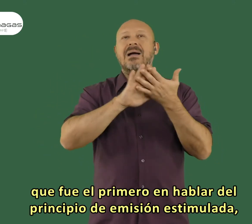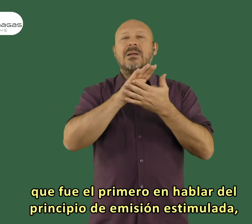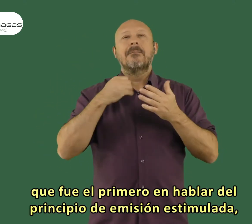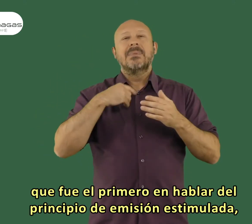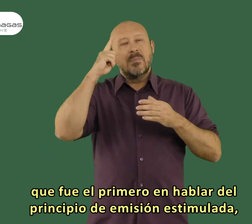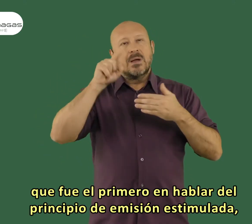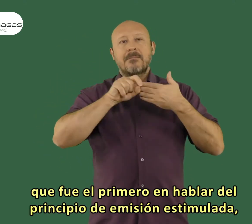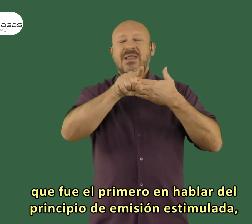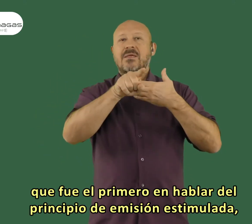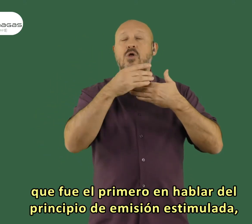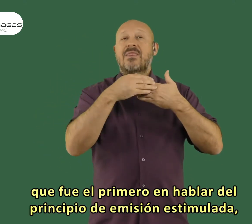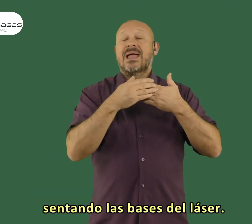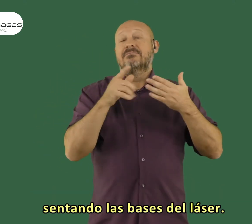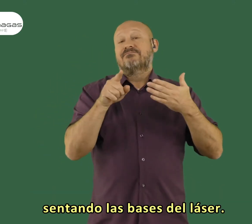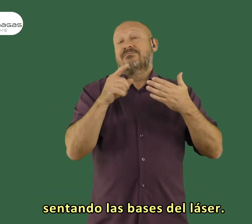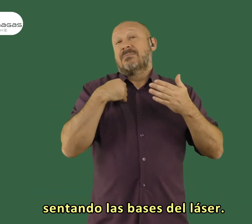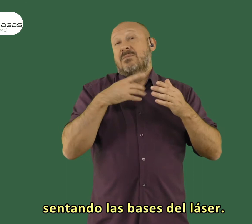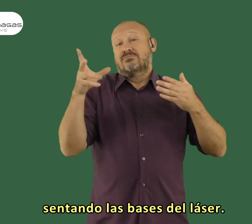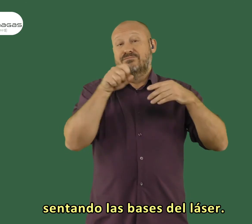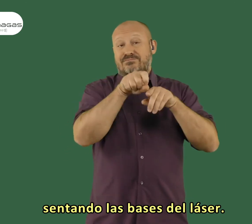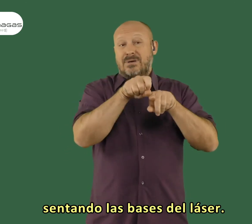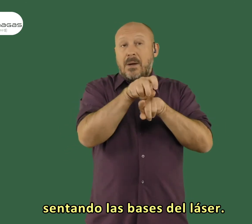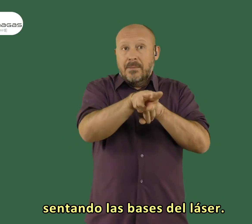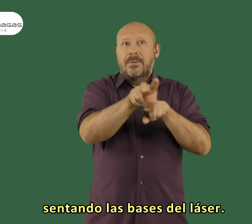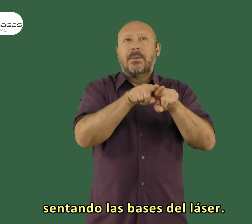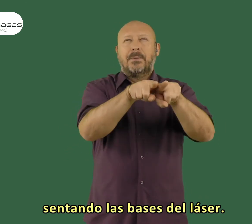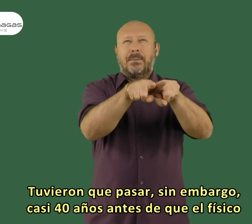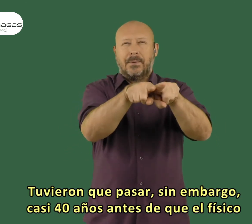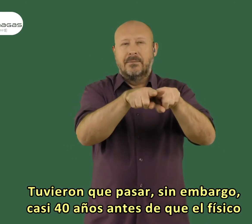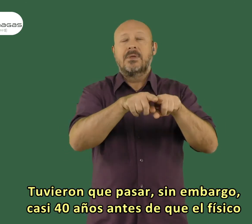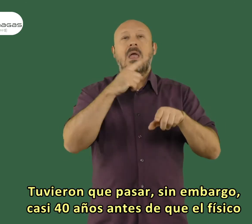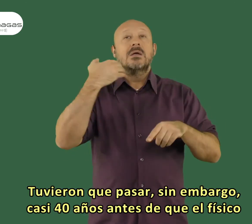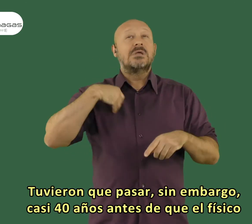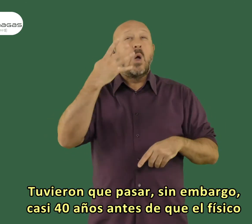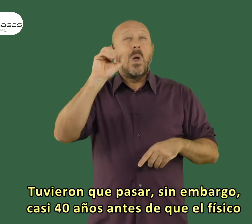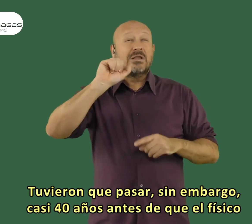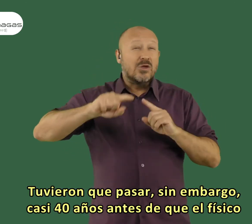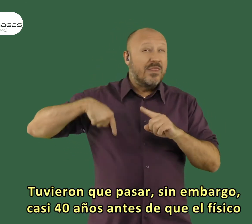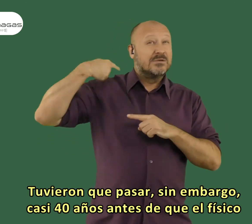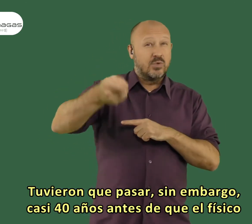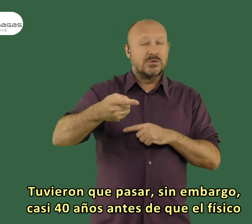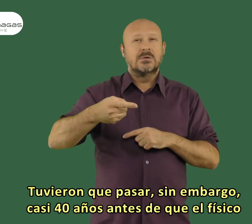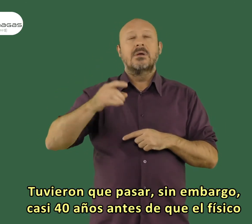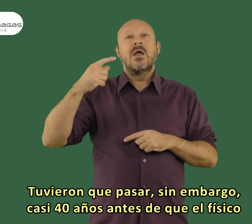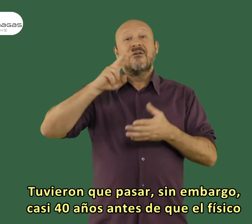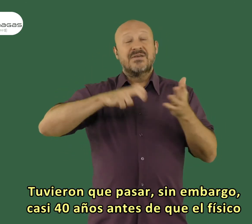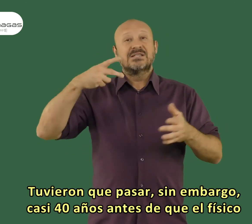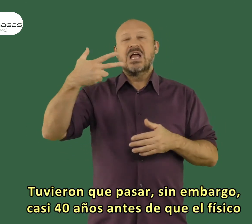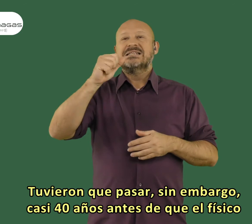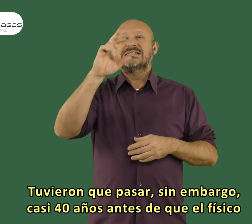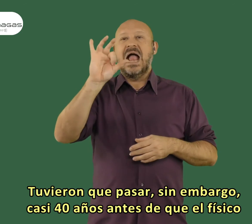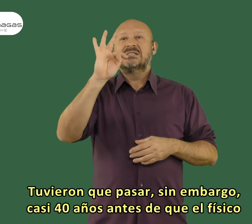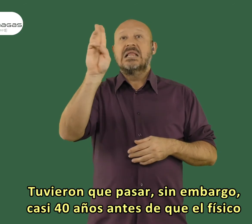que fue el primero en hablar del principio de misión estimulada sentando las bases del láser. Tuvieron que pasar, sin embargo, casi 40 años